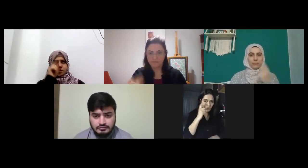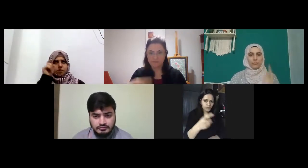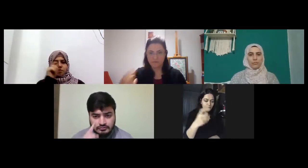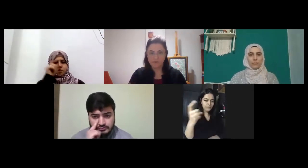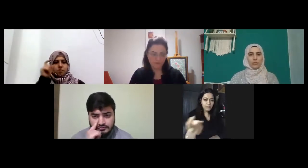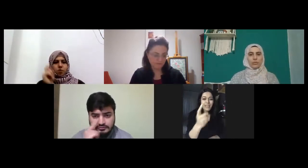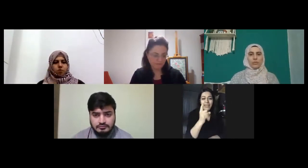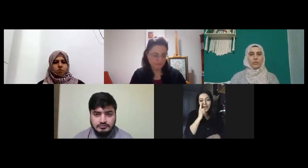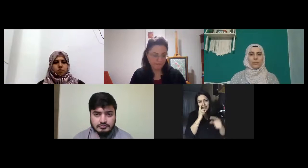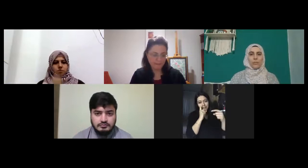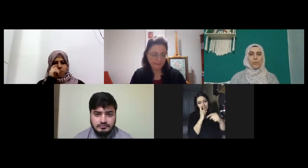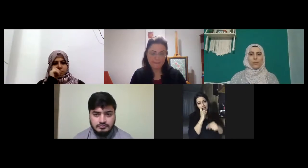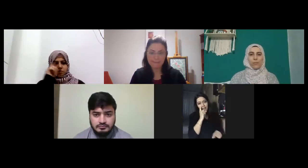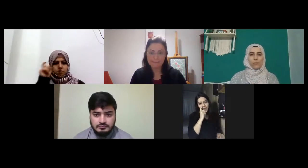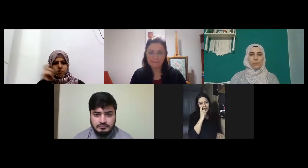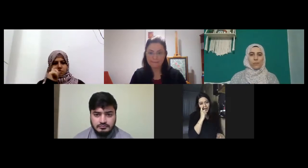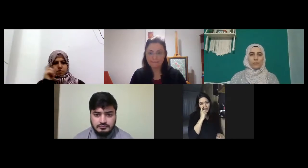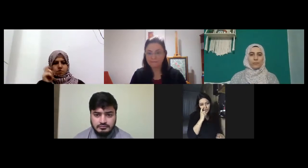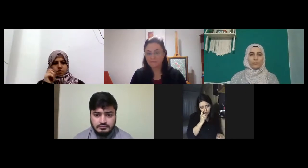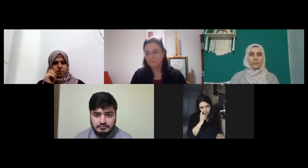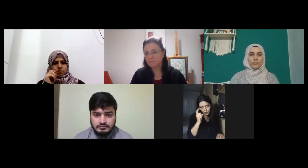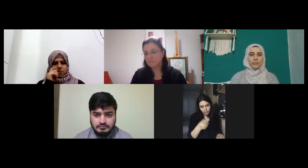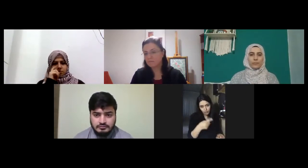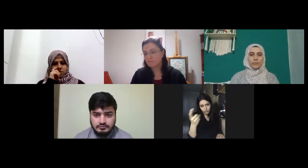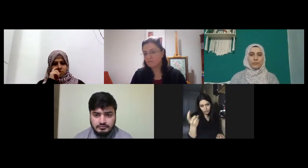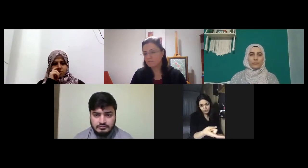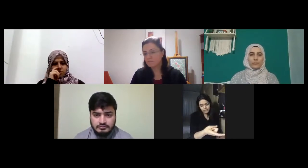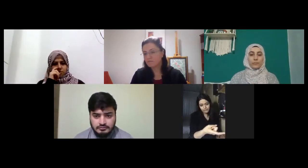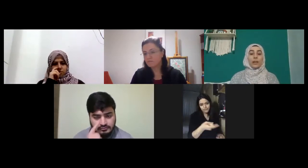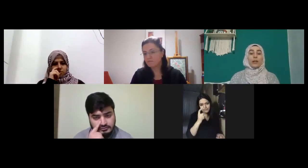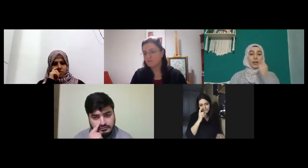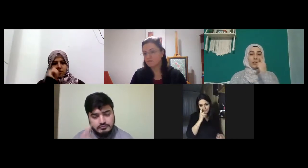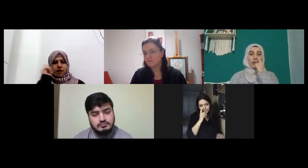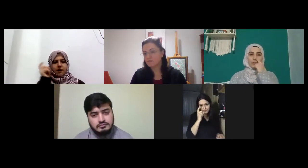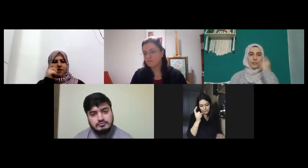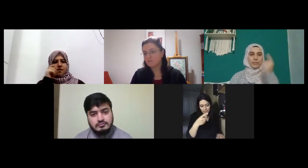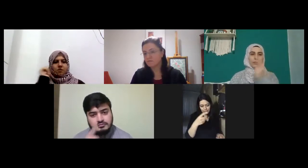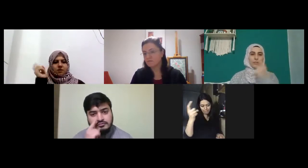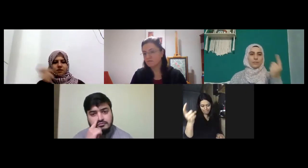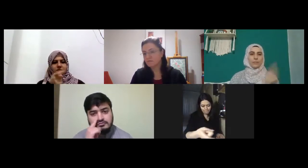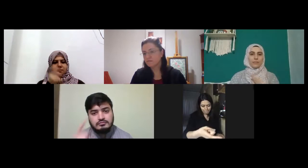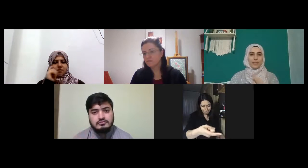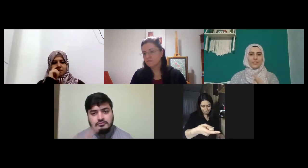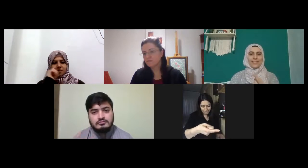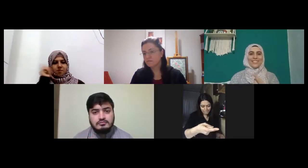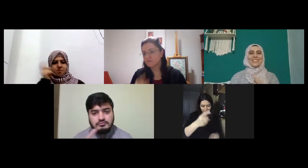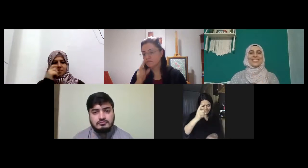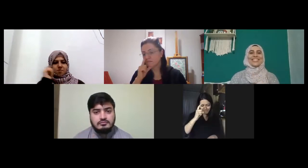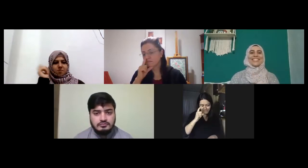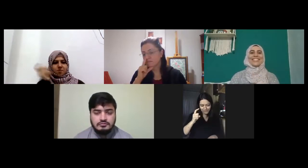m harfi aslında yandan m harfi gibi düşünün şöyle mor okey evet çok mantıklı